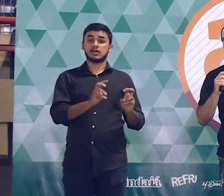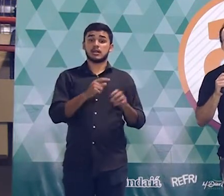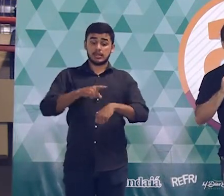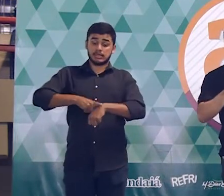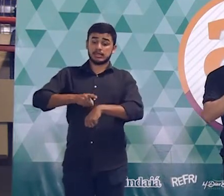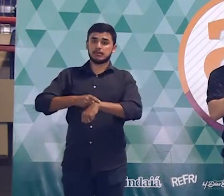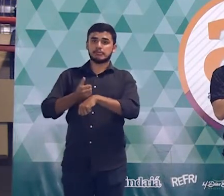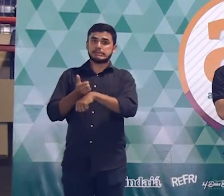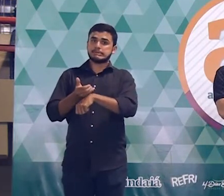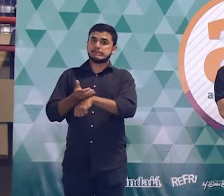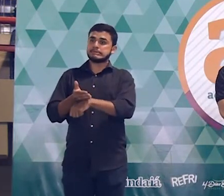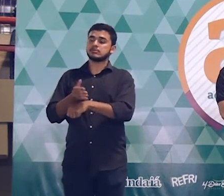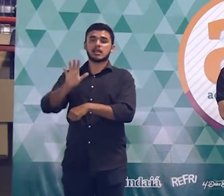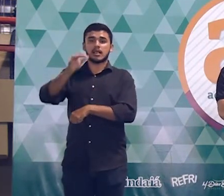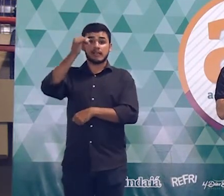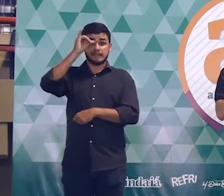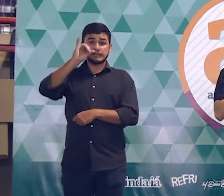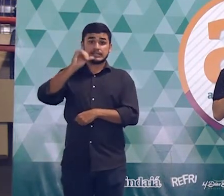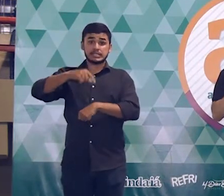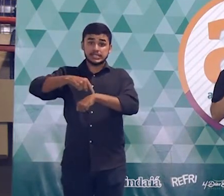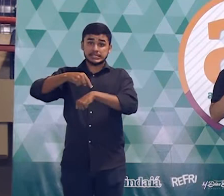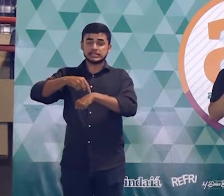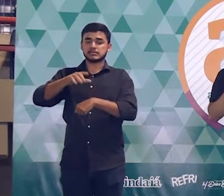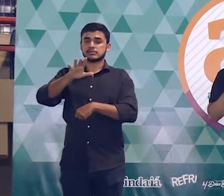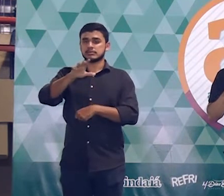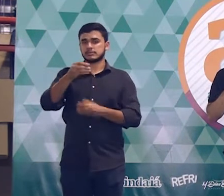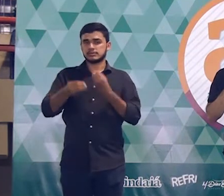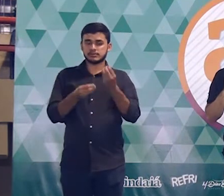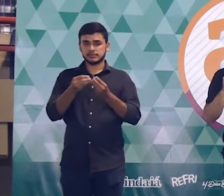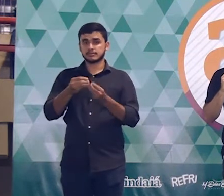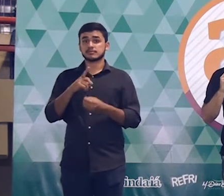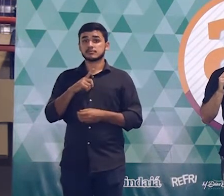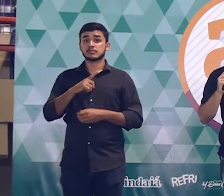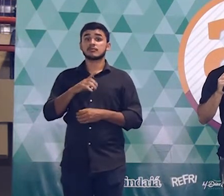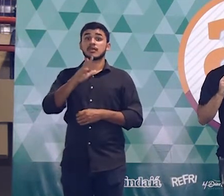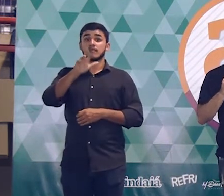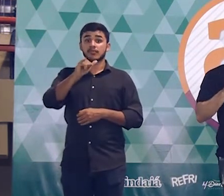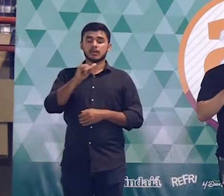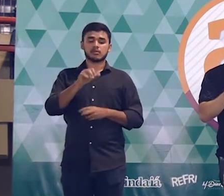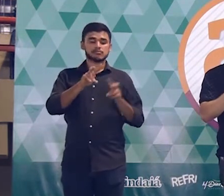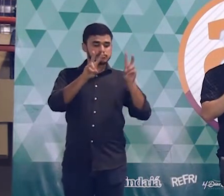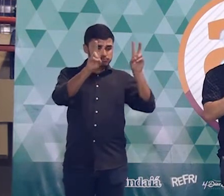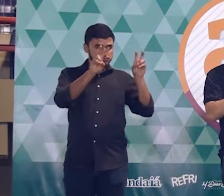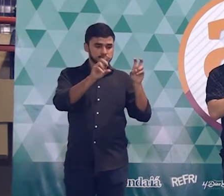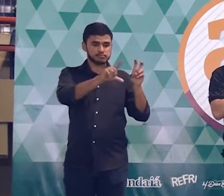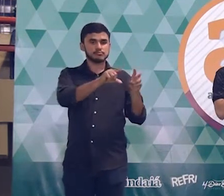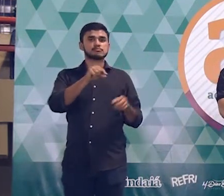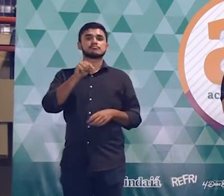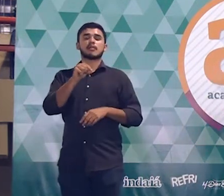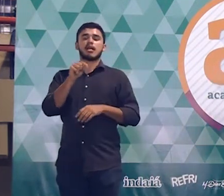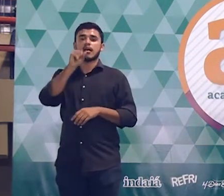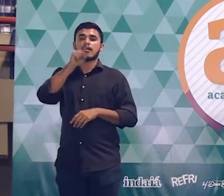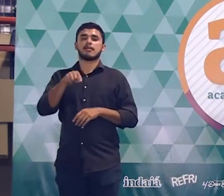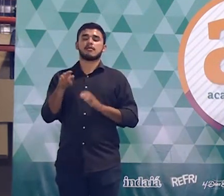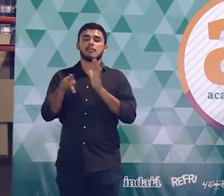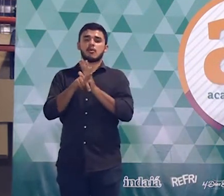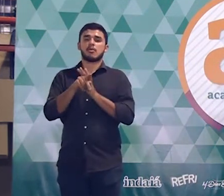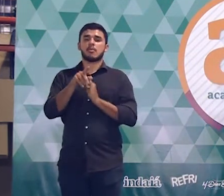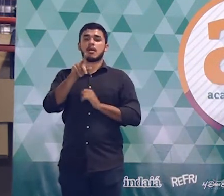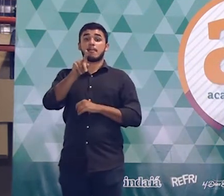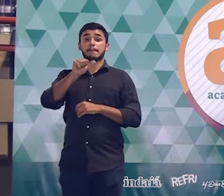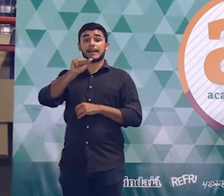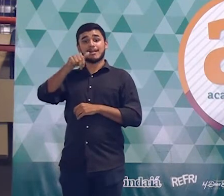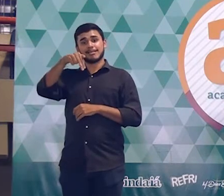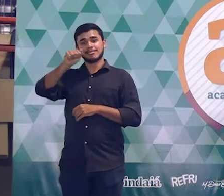tempo que a gente tem, que é bastante curto, trabalhar aquele tópico da geometria plana que mais vocês vão encontrar nas provas de